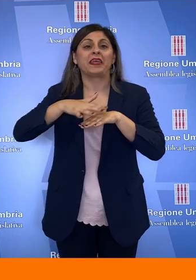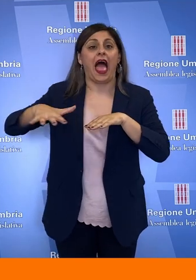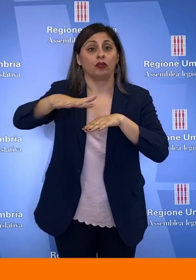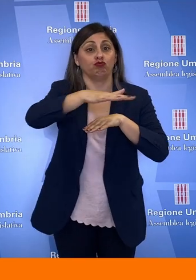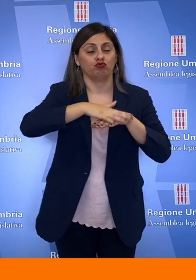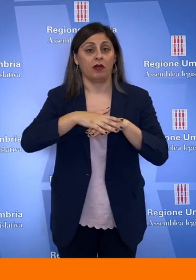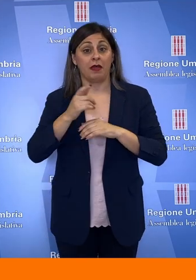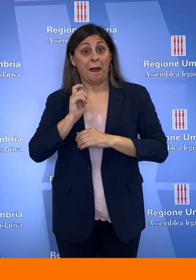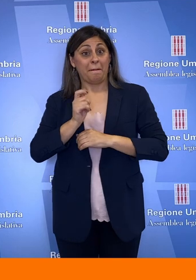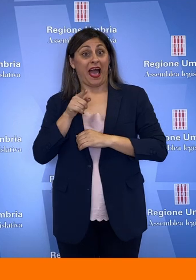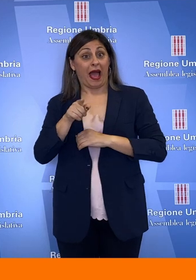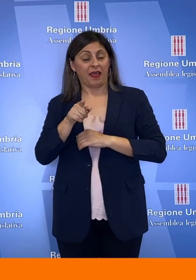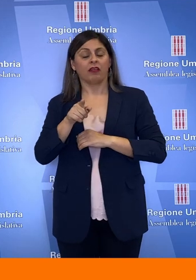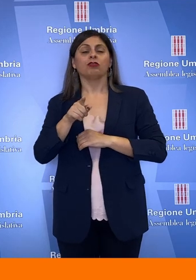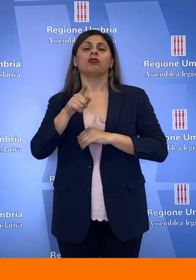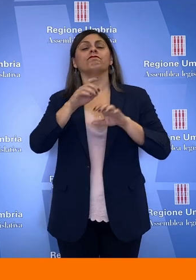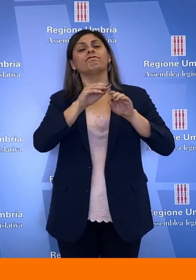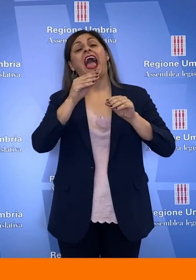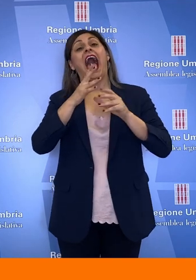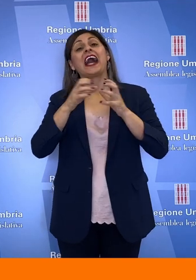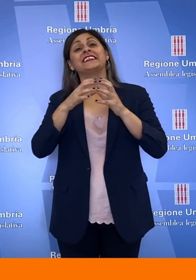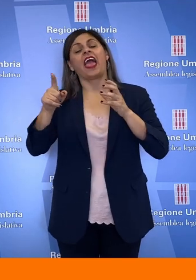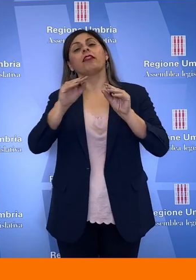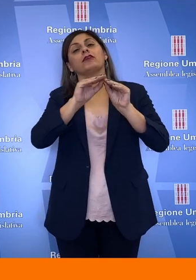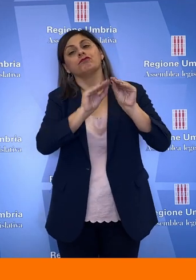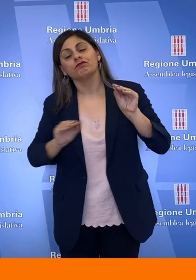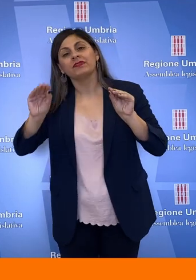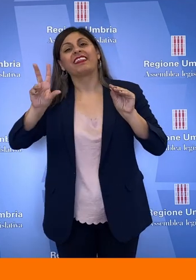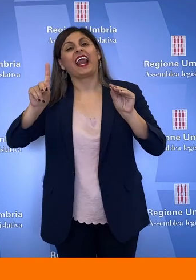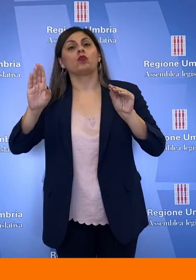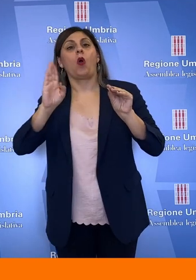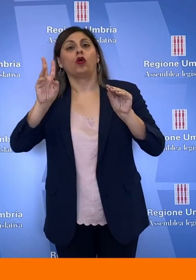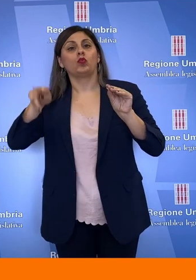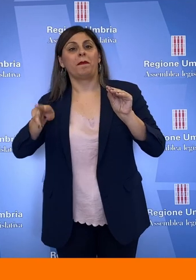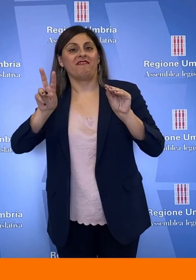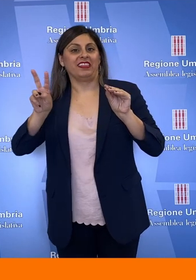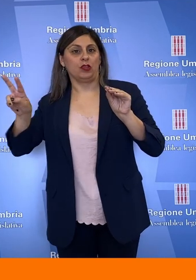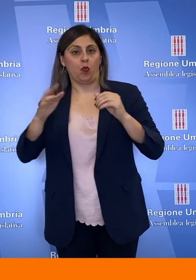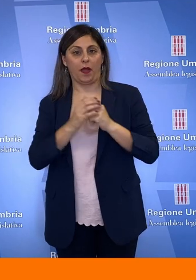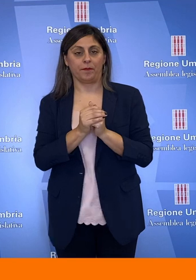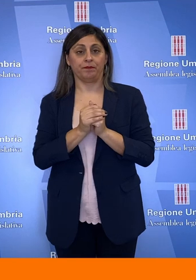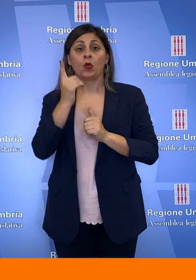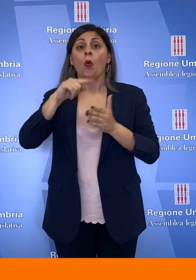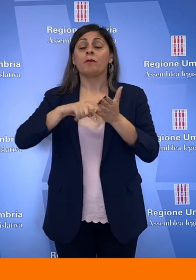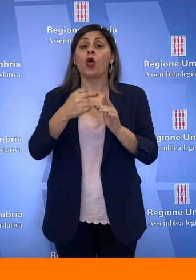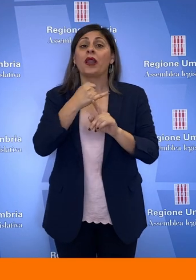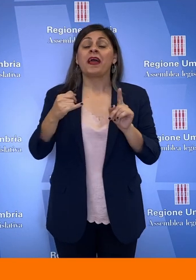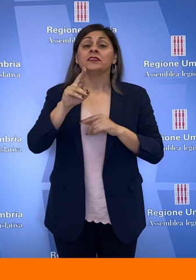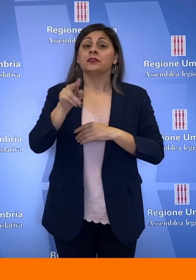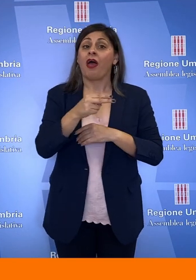pagamento che è stato differito per le aziende al 31 agosto 2022. Un milione e mezzo di euro è